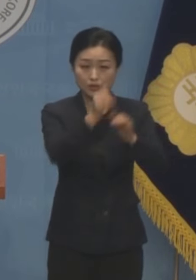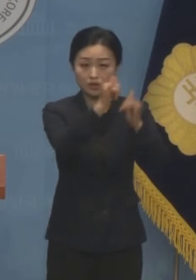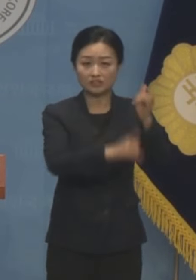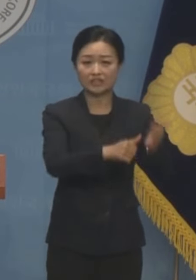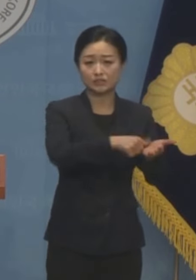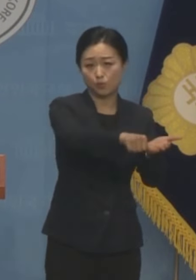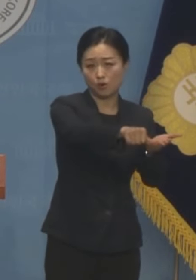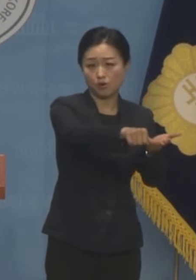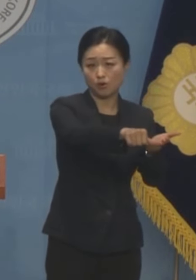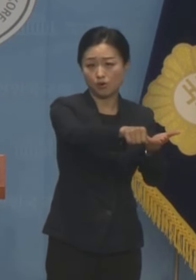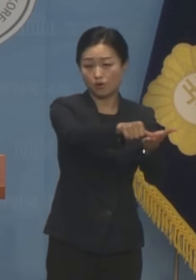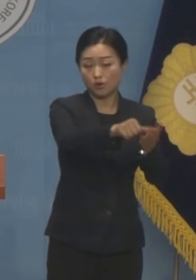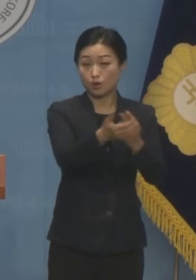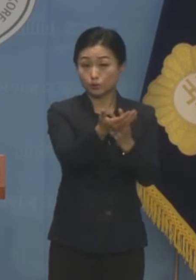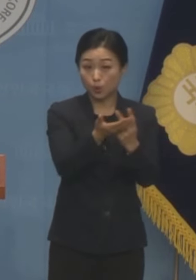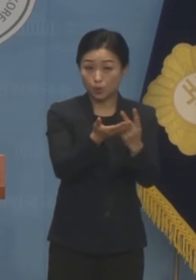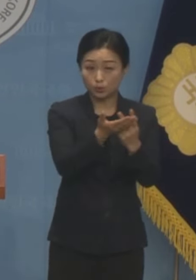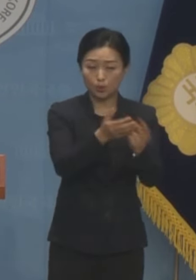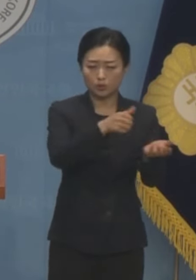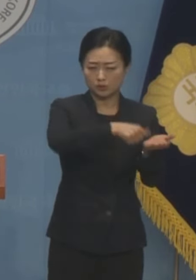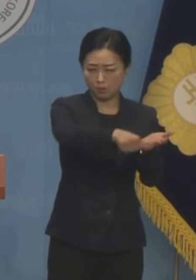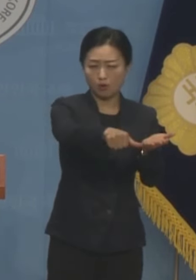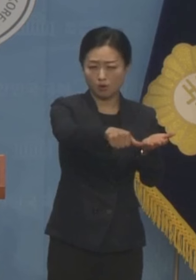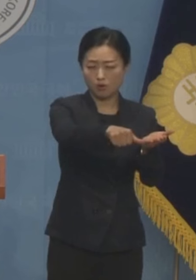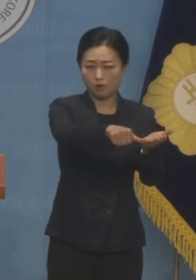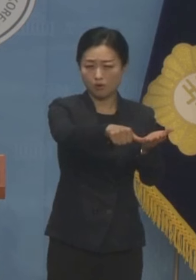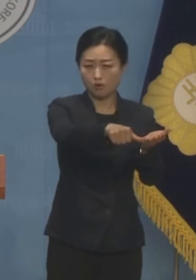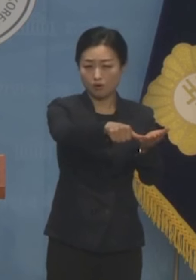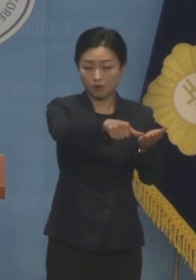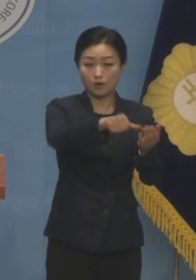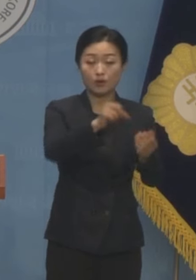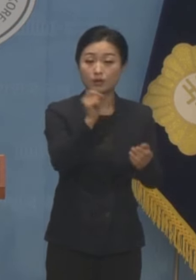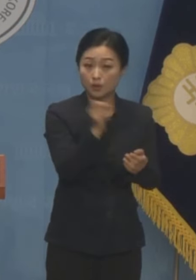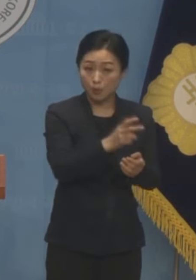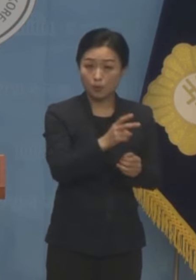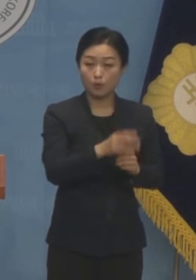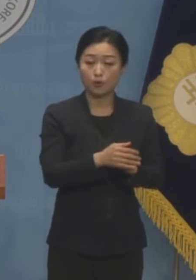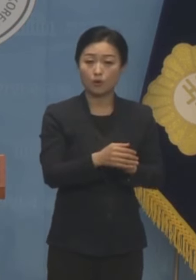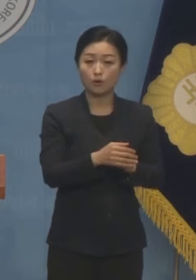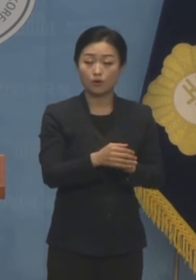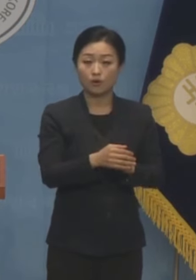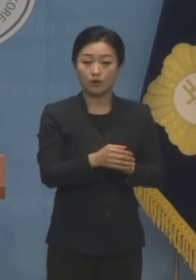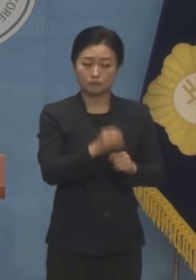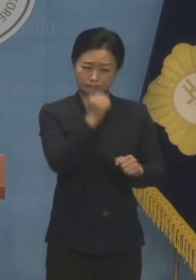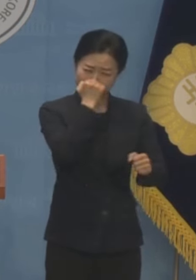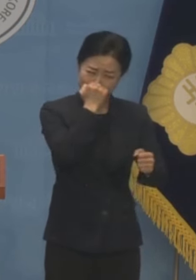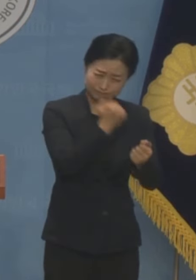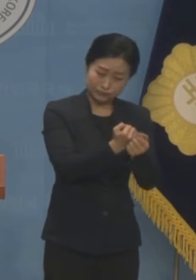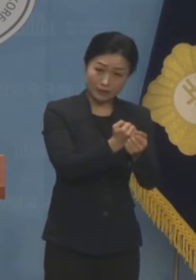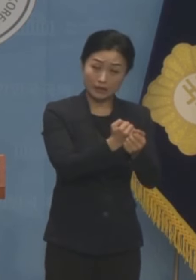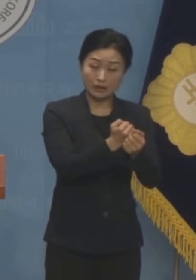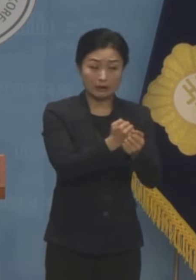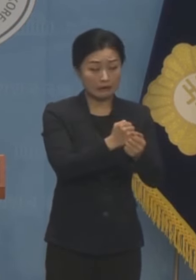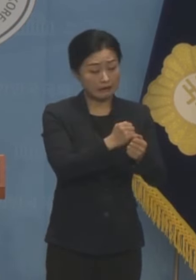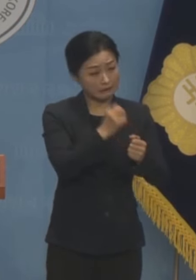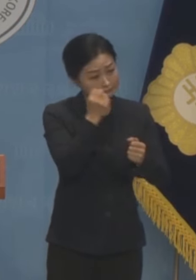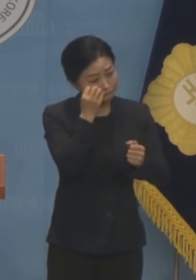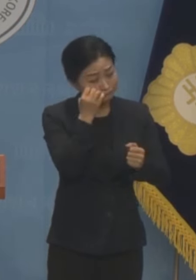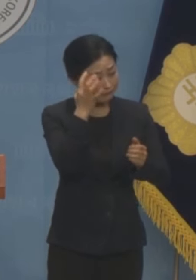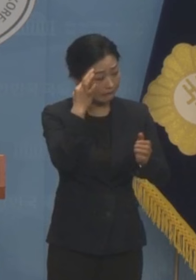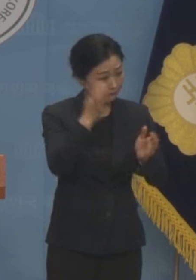지우고 독도를 지도해서 지우고 임기 내에 불가역적인 친일 회기에